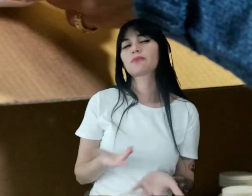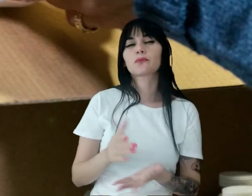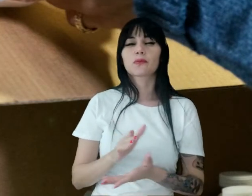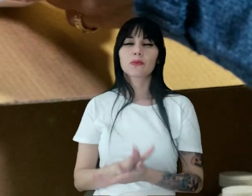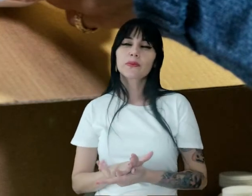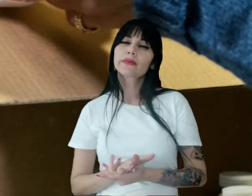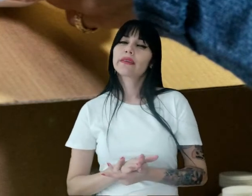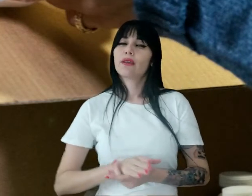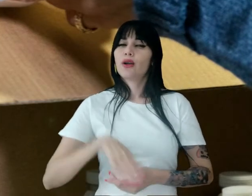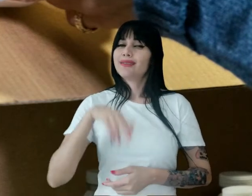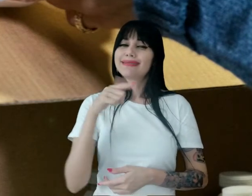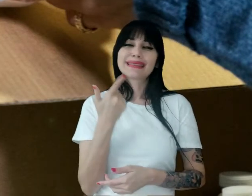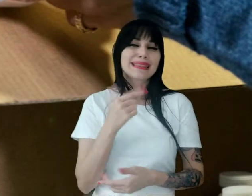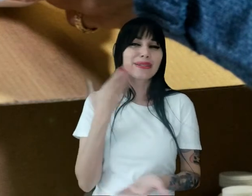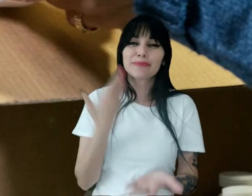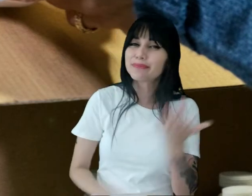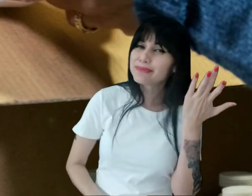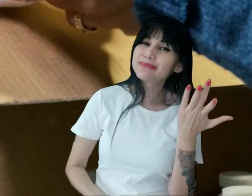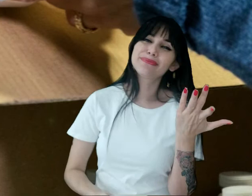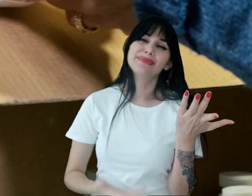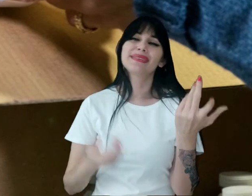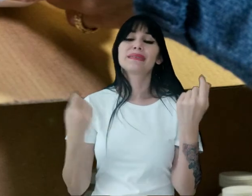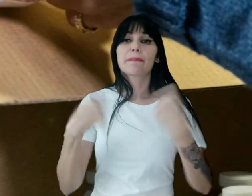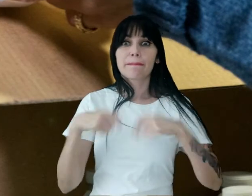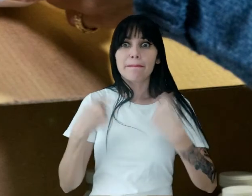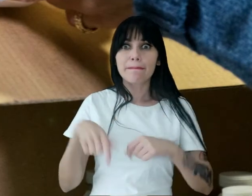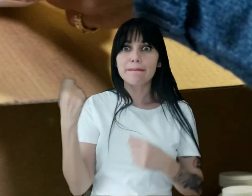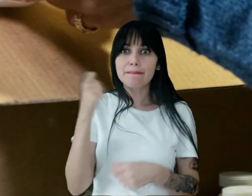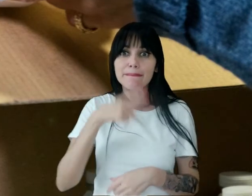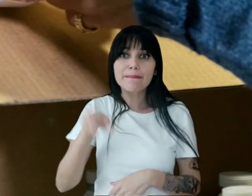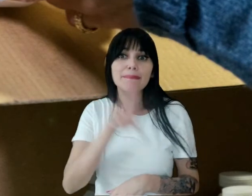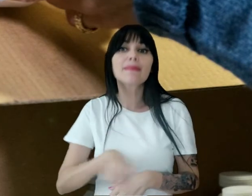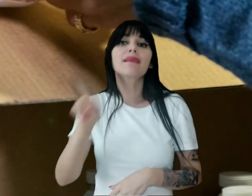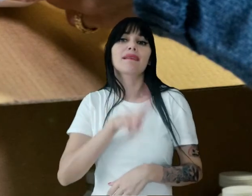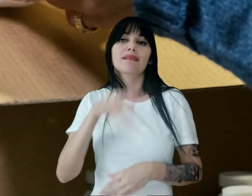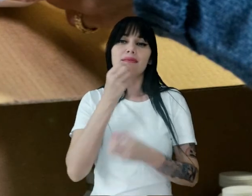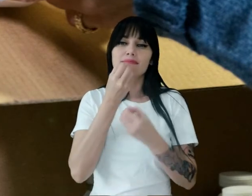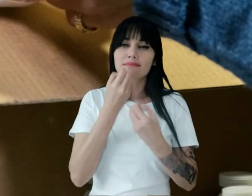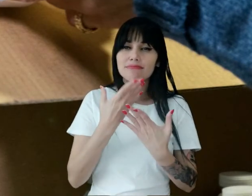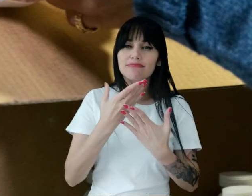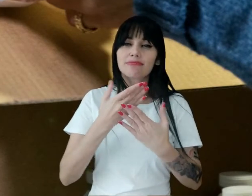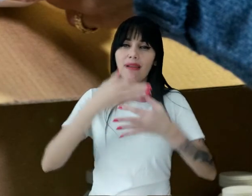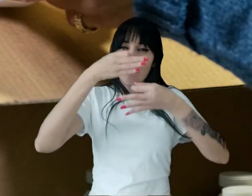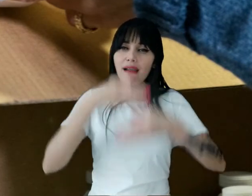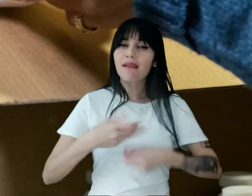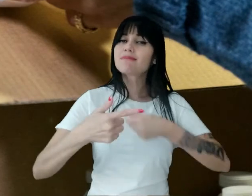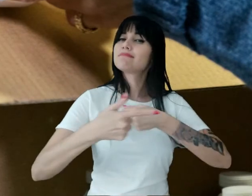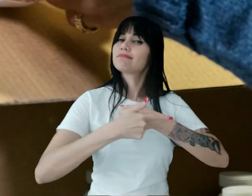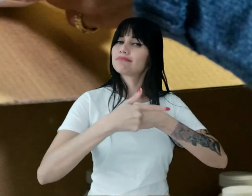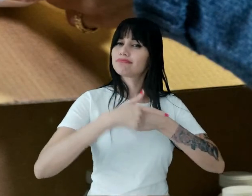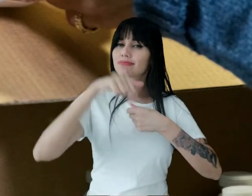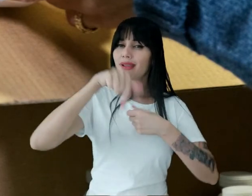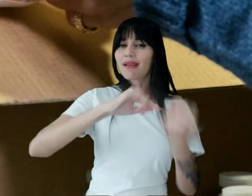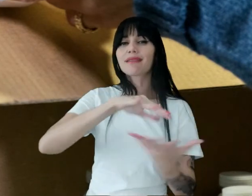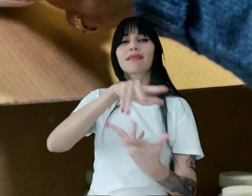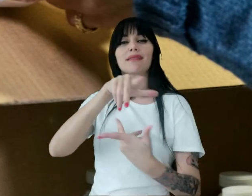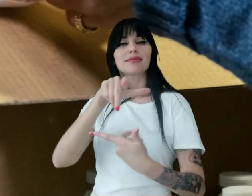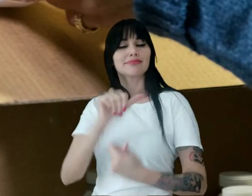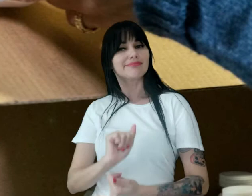Infalível Para que o corpo São os cumprindo A nossa tarefa Aqui na Terra E